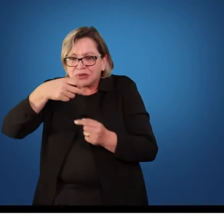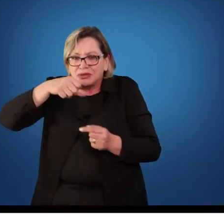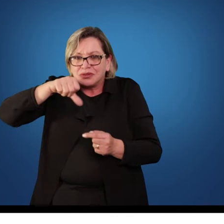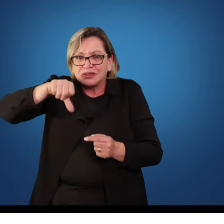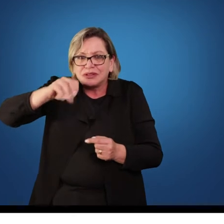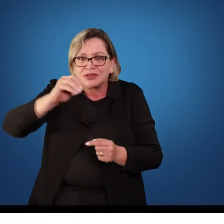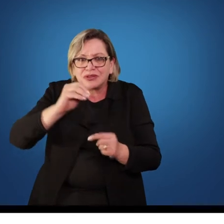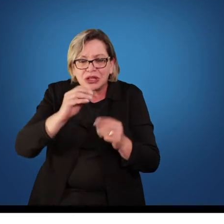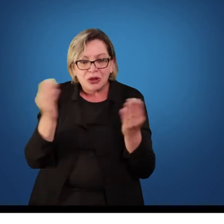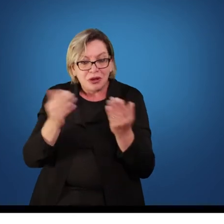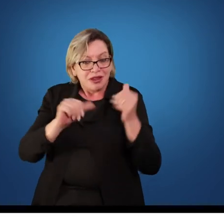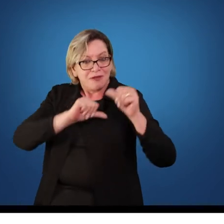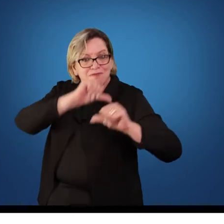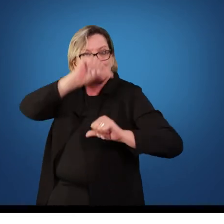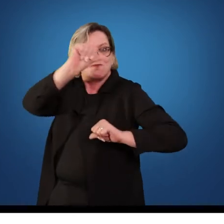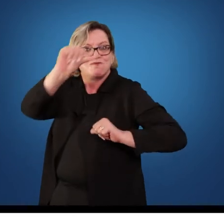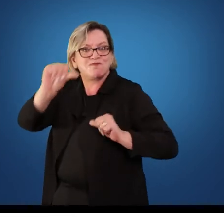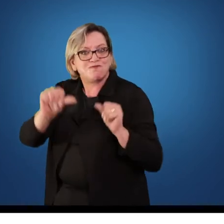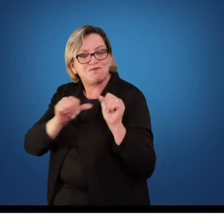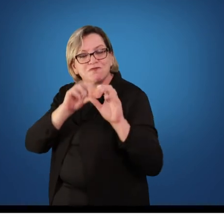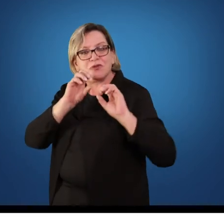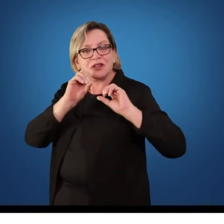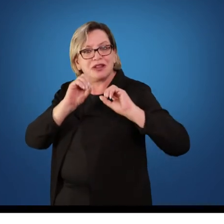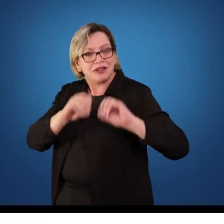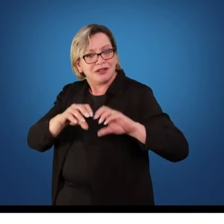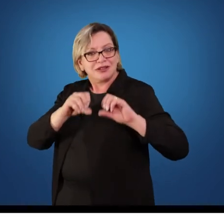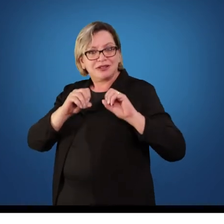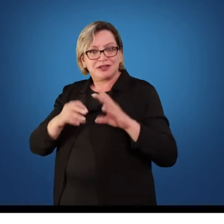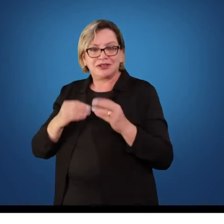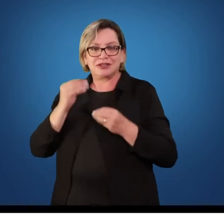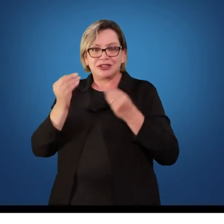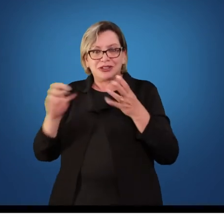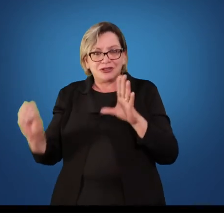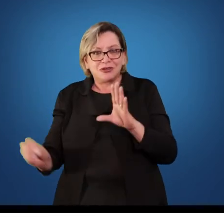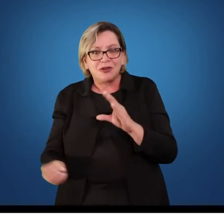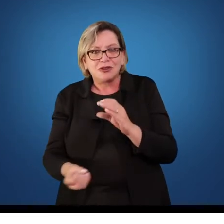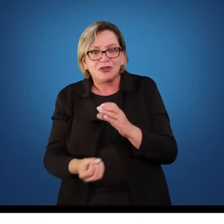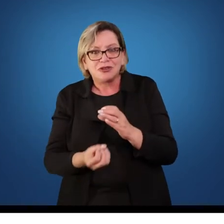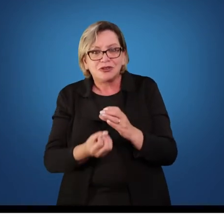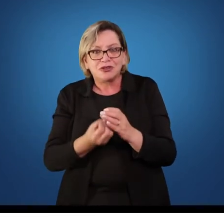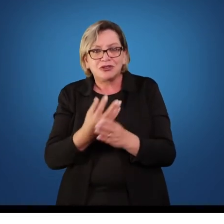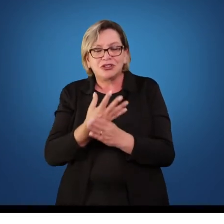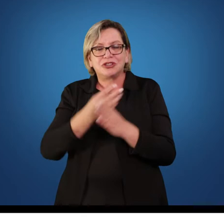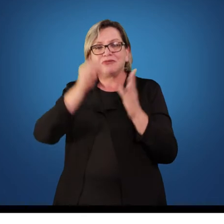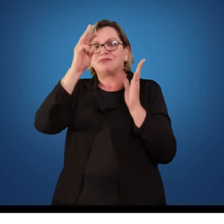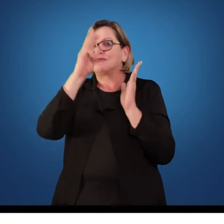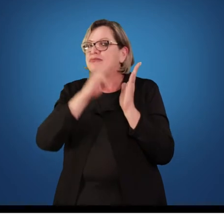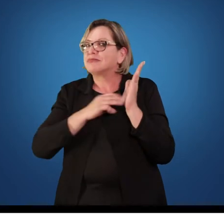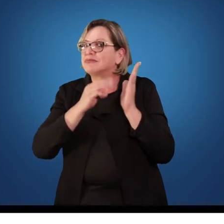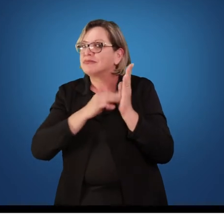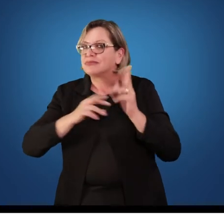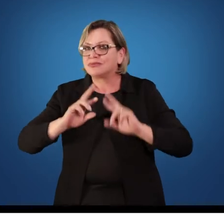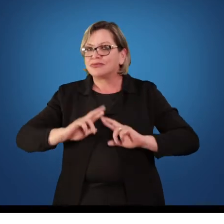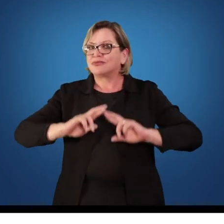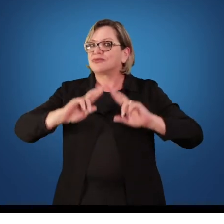reformas educacionais que foi nesse período que surgiram as abordagens metodológicas do ensino da Educação Física.